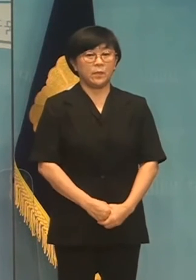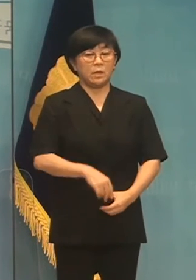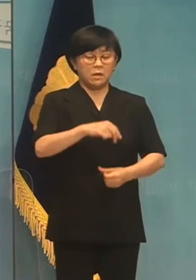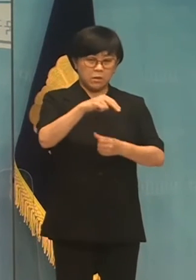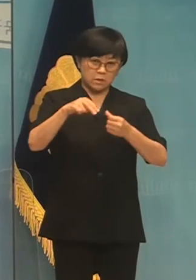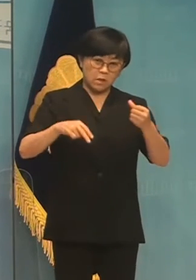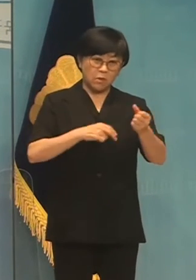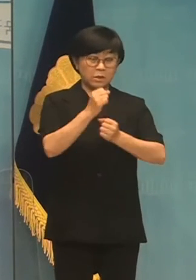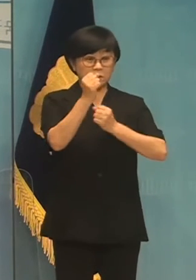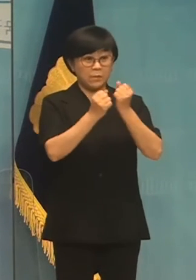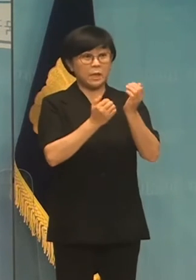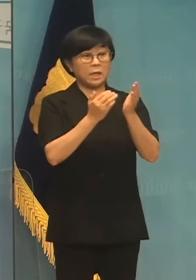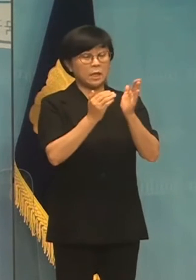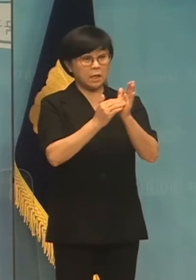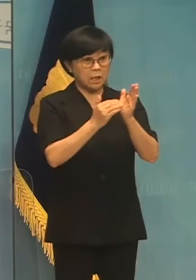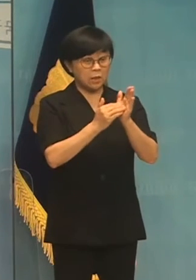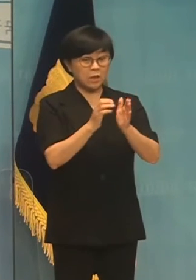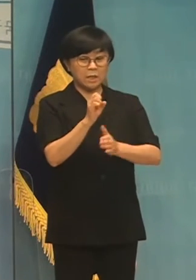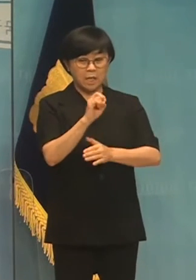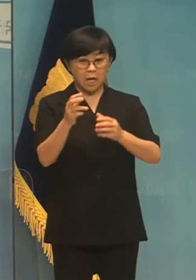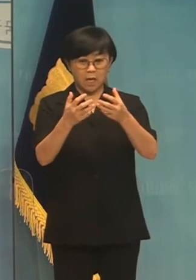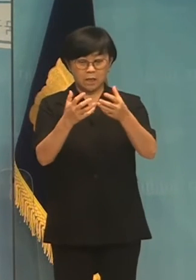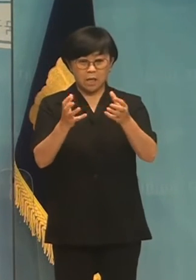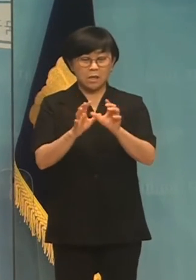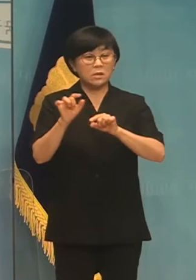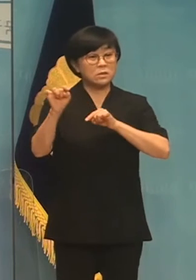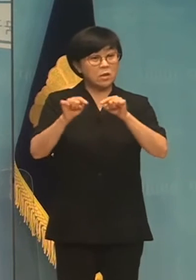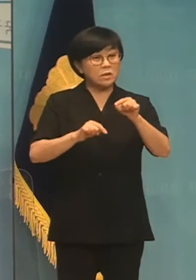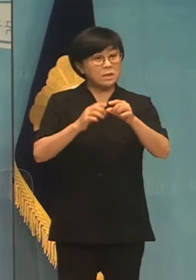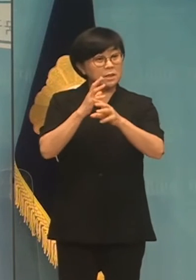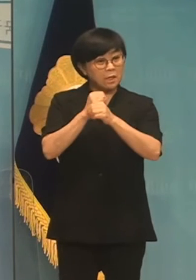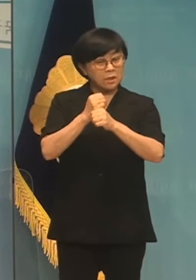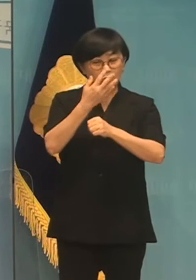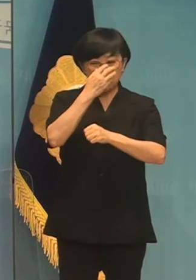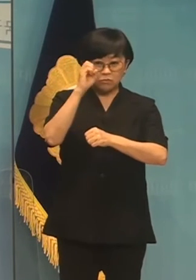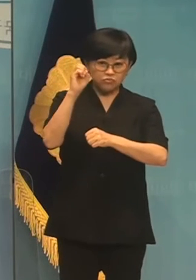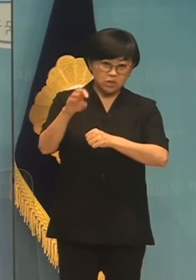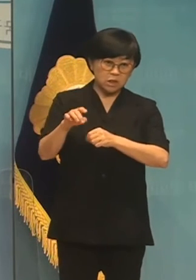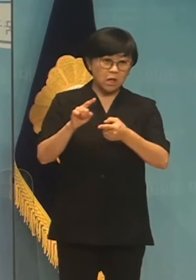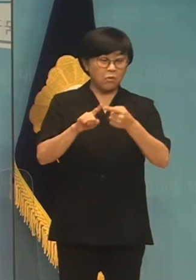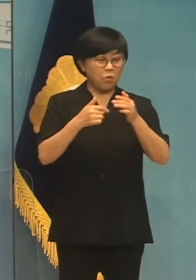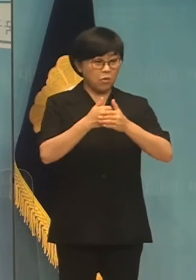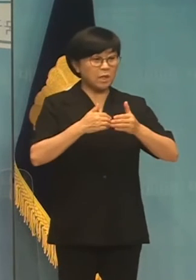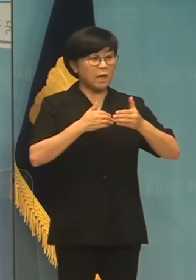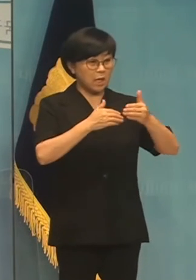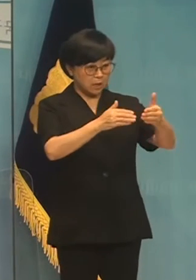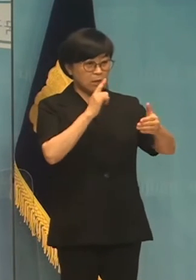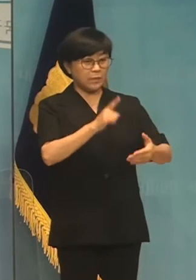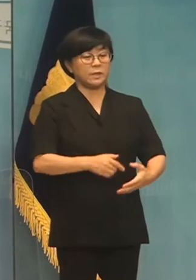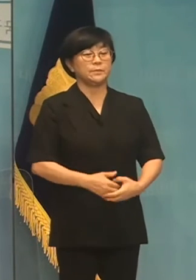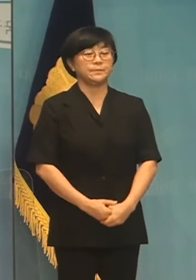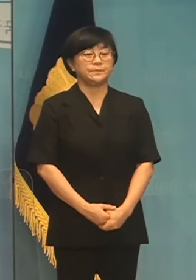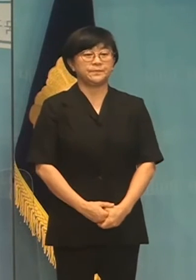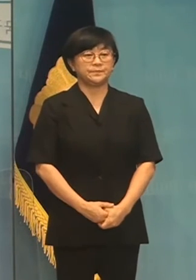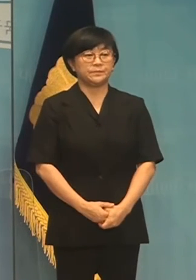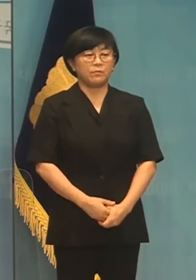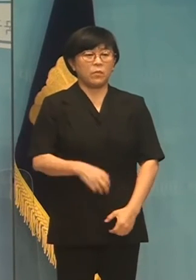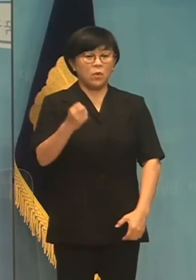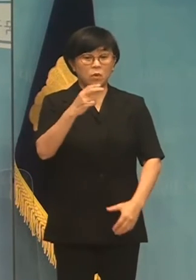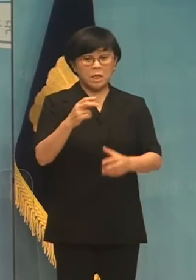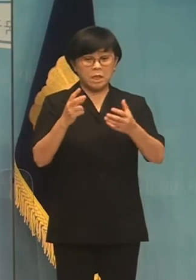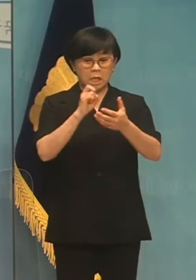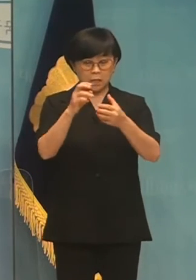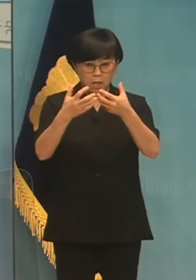이러한 상황을 설명해도 야당의 질정을 강그리 무시하고 강행하겠다고 합니다. 또